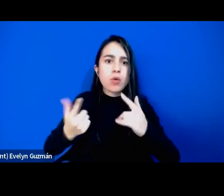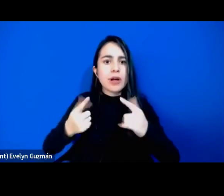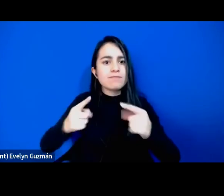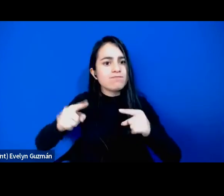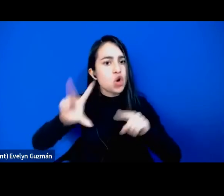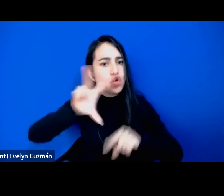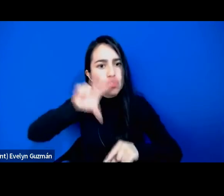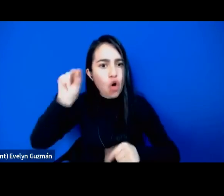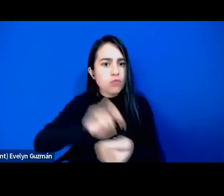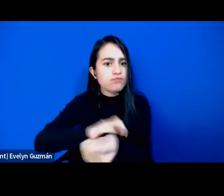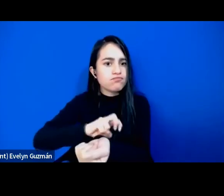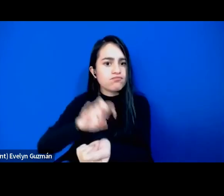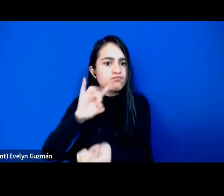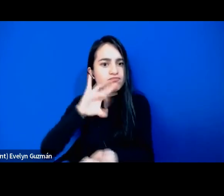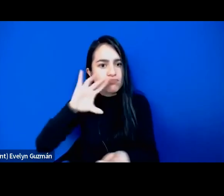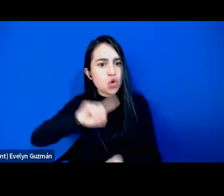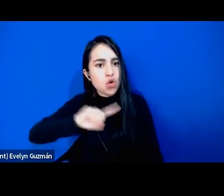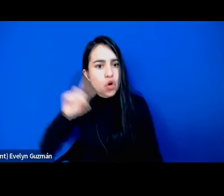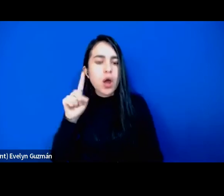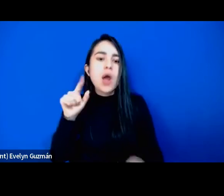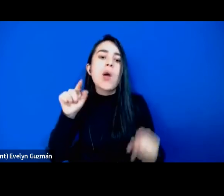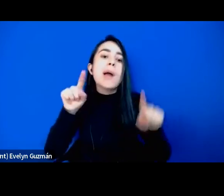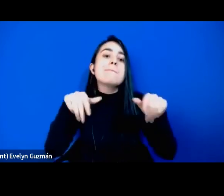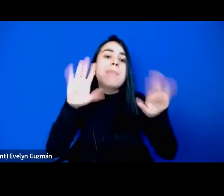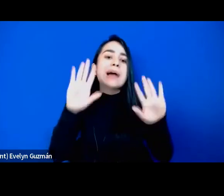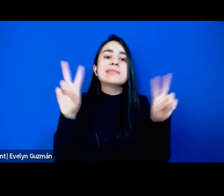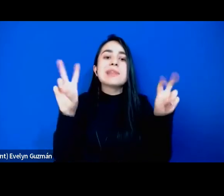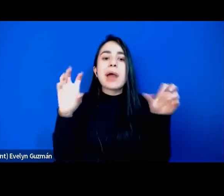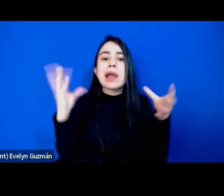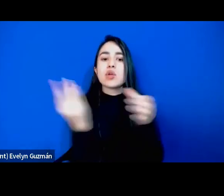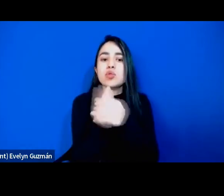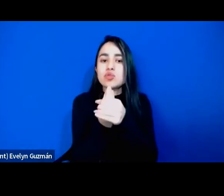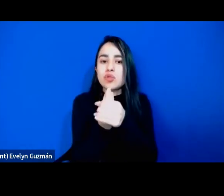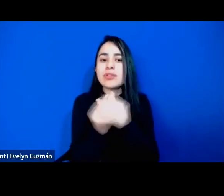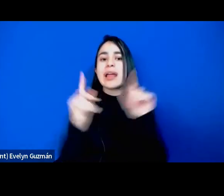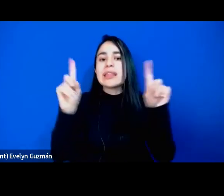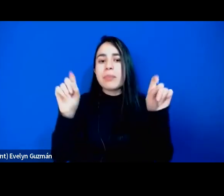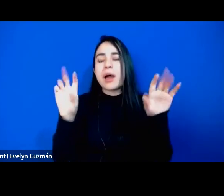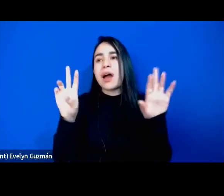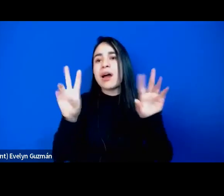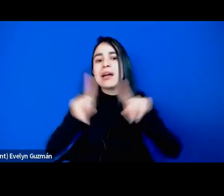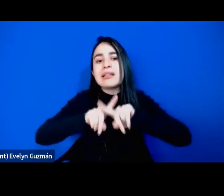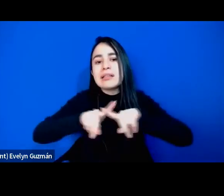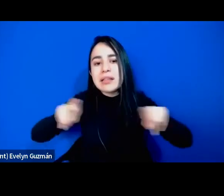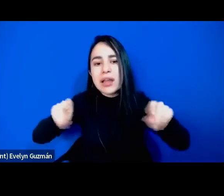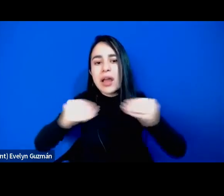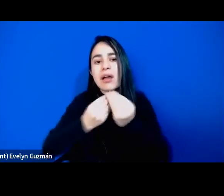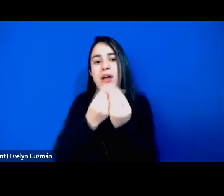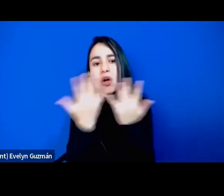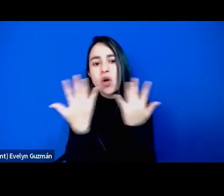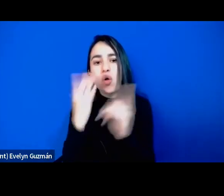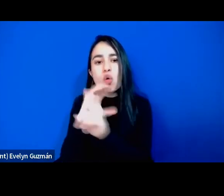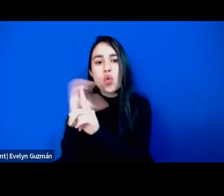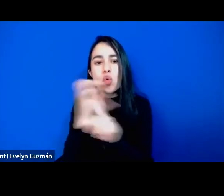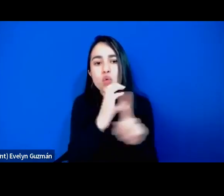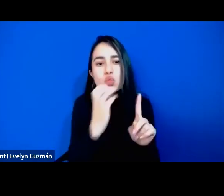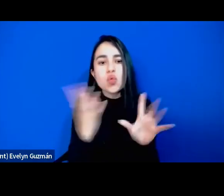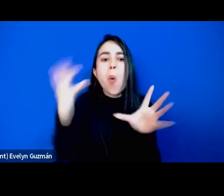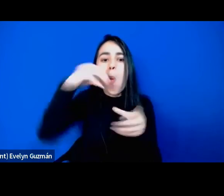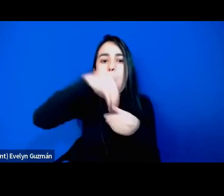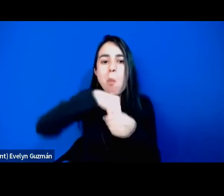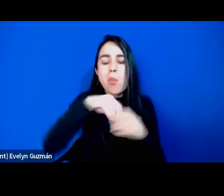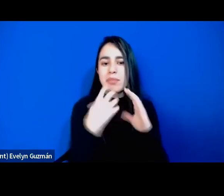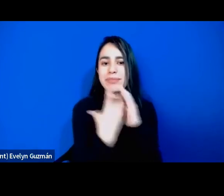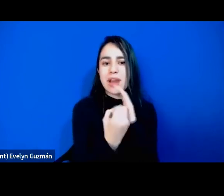hablan de inclusión, porque es en la lógica de multiculturalismo liberal, ¿no? Y yo creo que cada vez más tenemos que hacerle mucho más presión, no